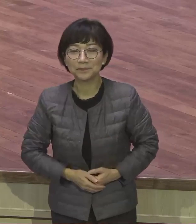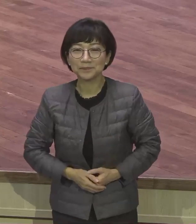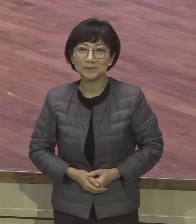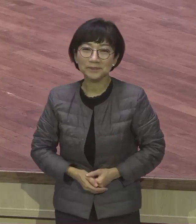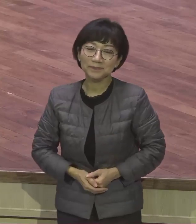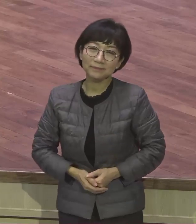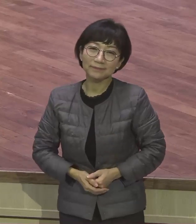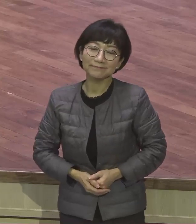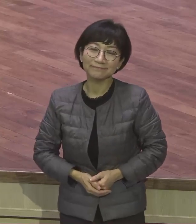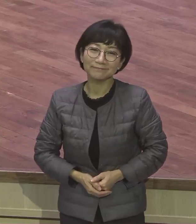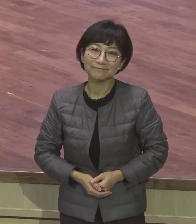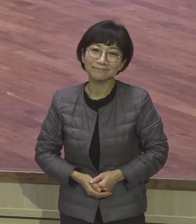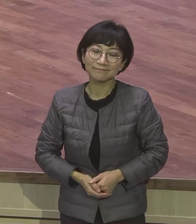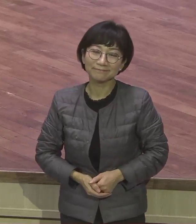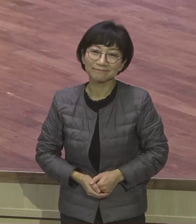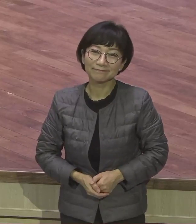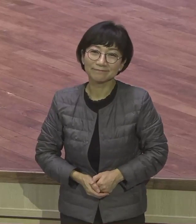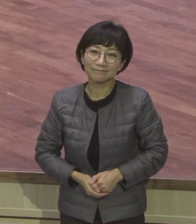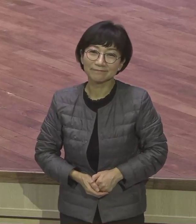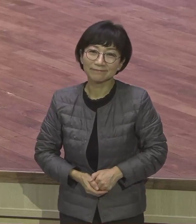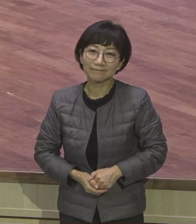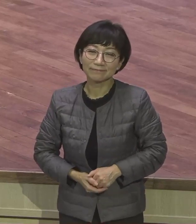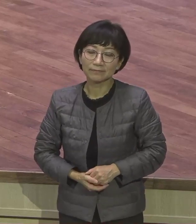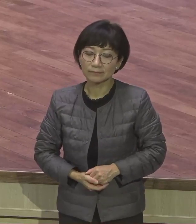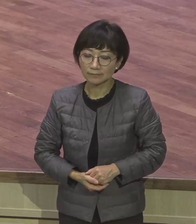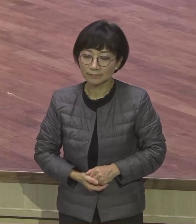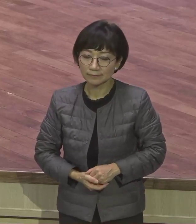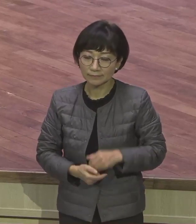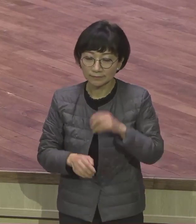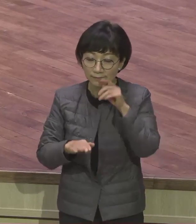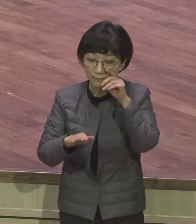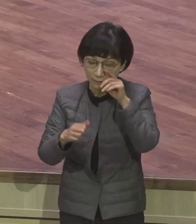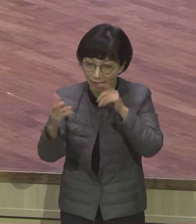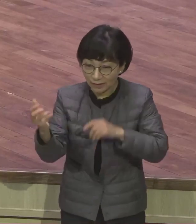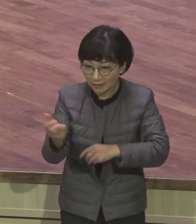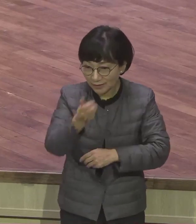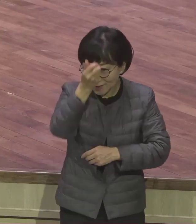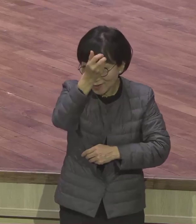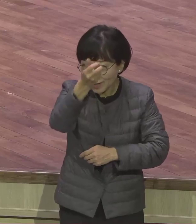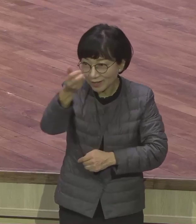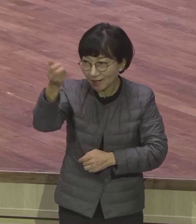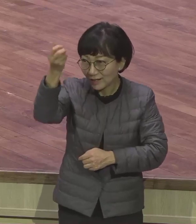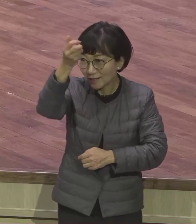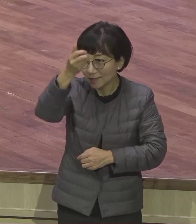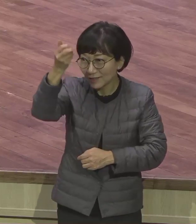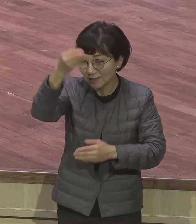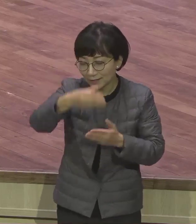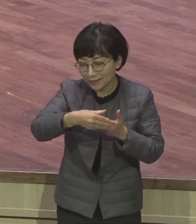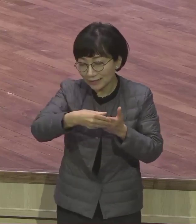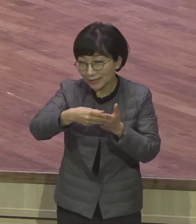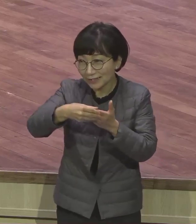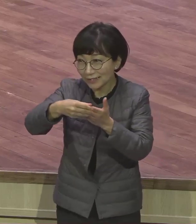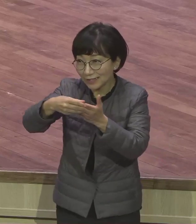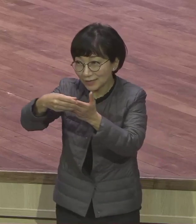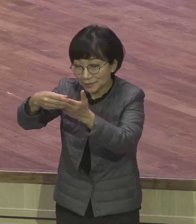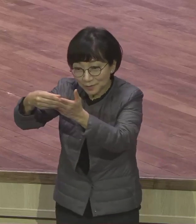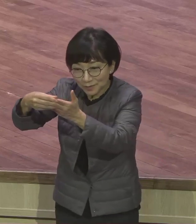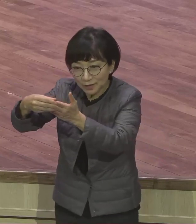사람인데요 이렇게 반응을 한다니까 여러분 성령의 인도를 받고 성령의 쓰임을 받게 되면 힘들다 어렵다